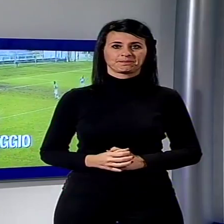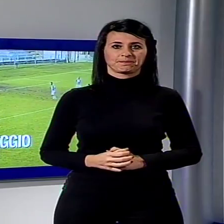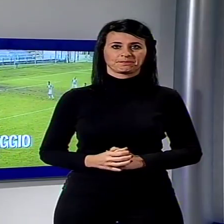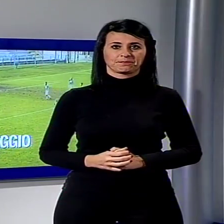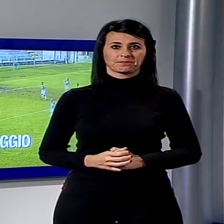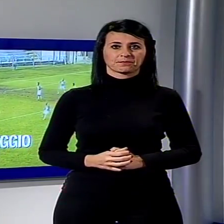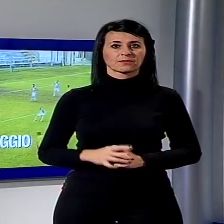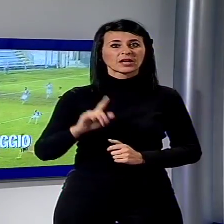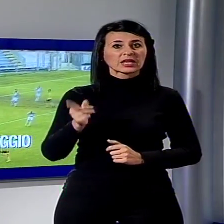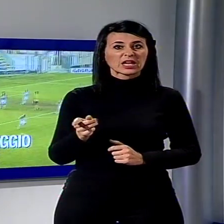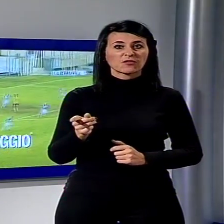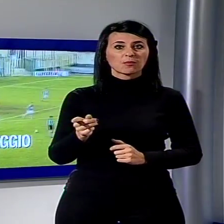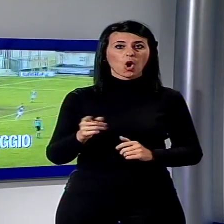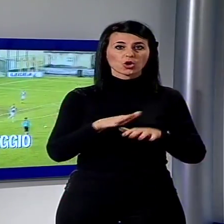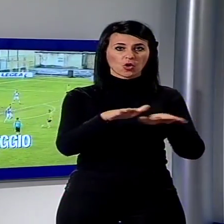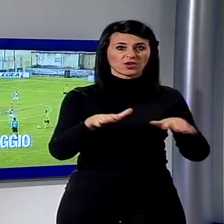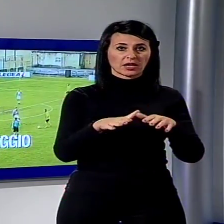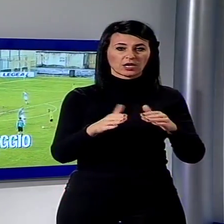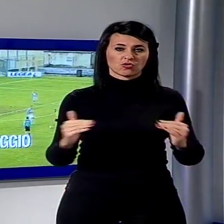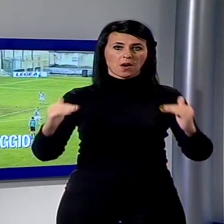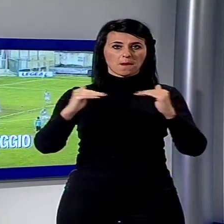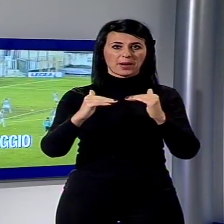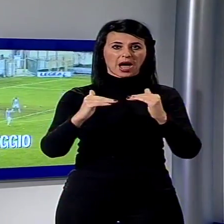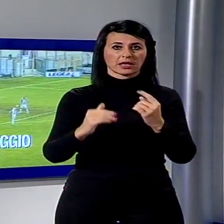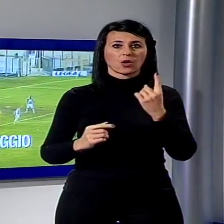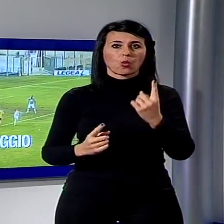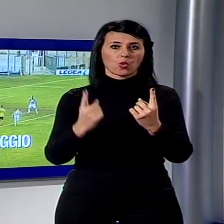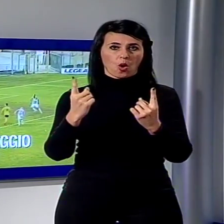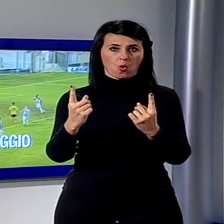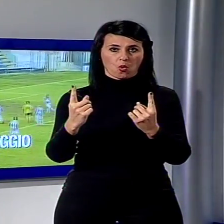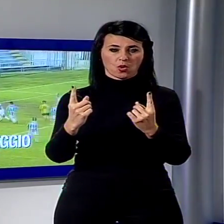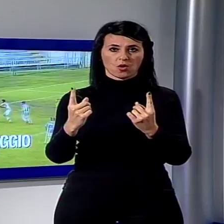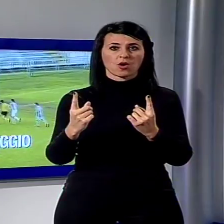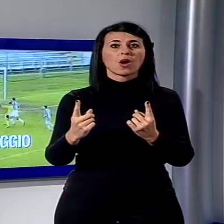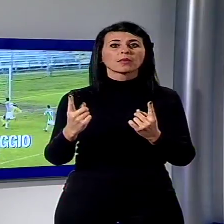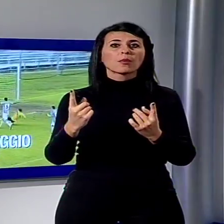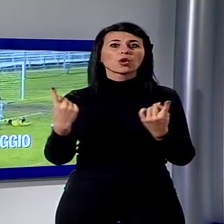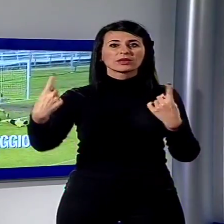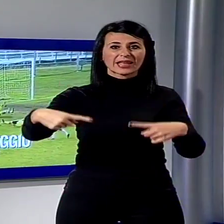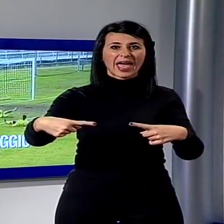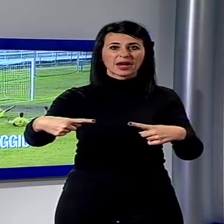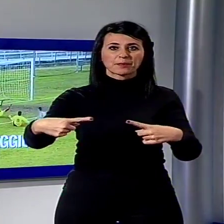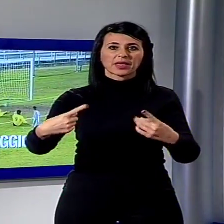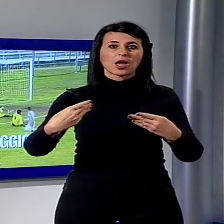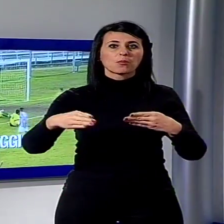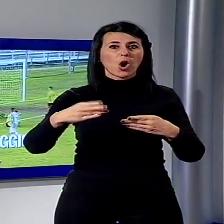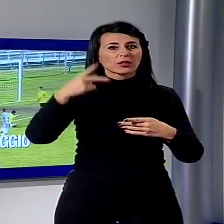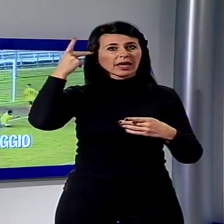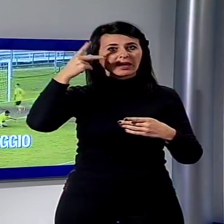Ghibiborgo-Viareggio finisce in parità 1-1 nell'atteso derby di Serie D giocato al Porta Lise, trasmesso in diretta da Noi TV.